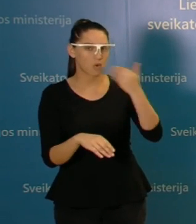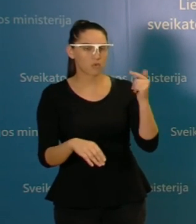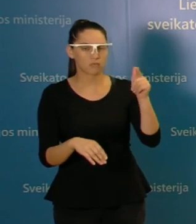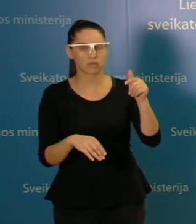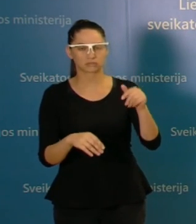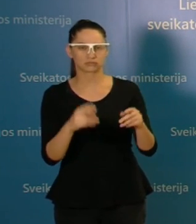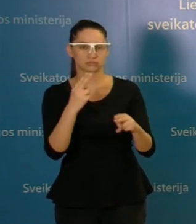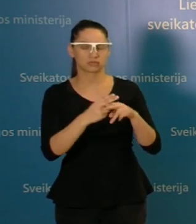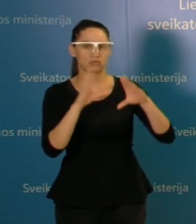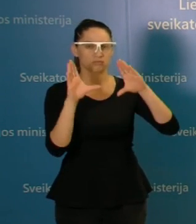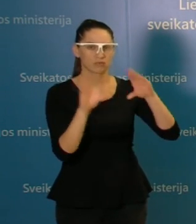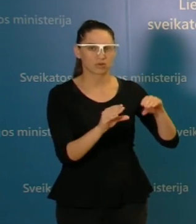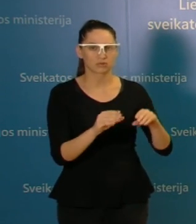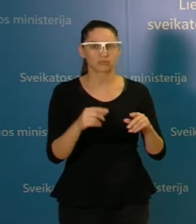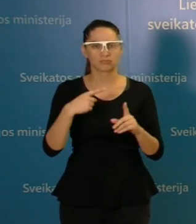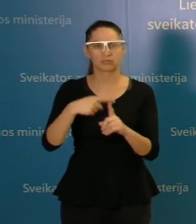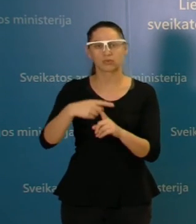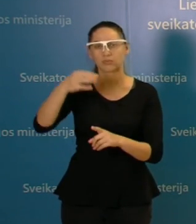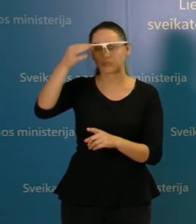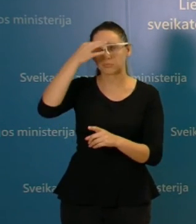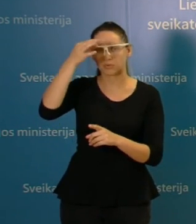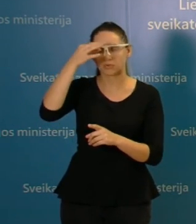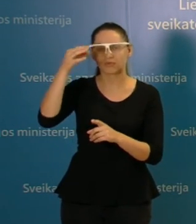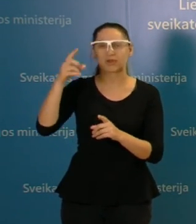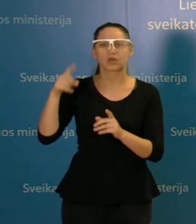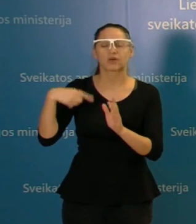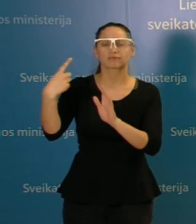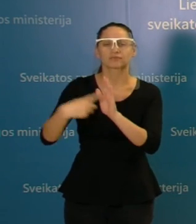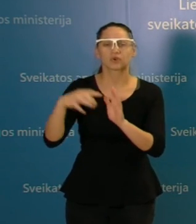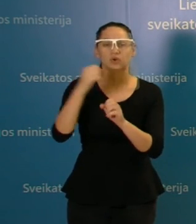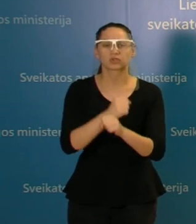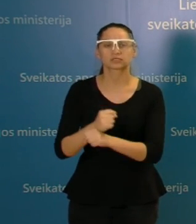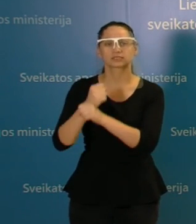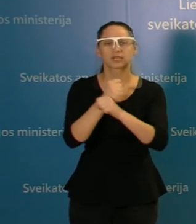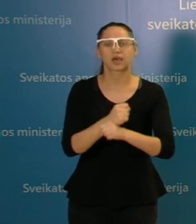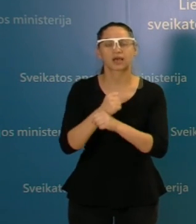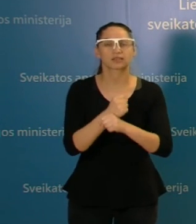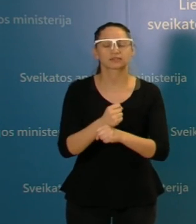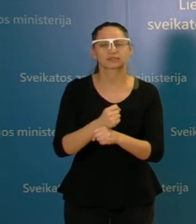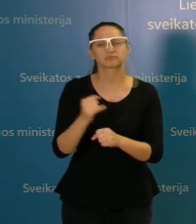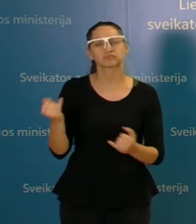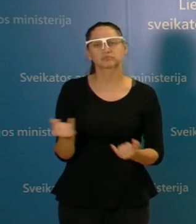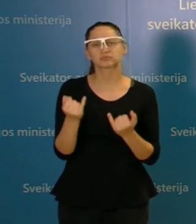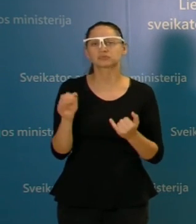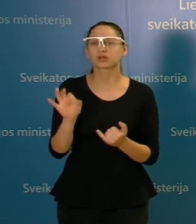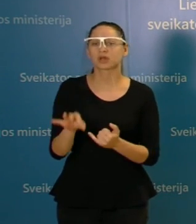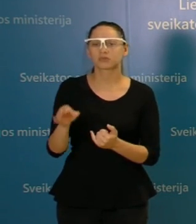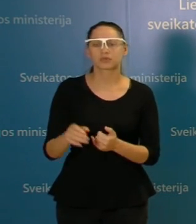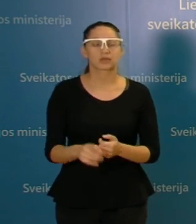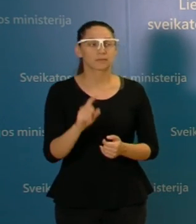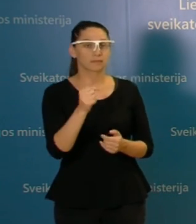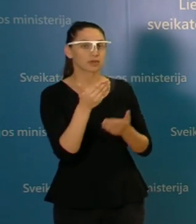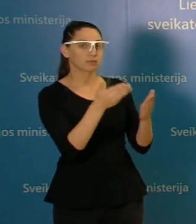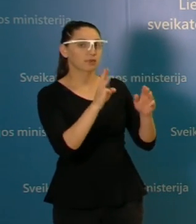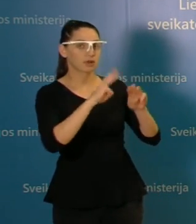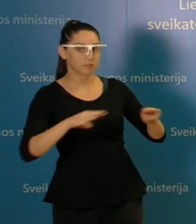profesorui Jančiurinį, kokia yra situacija santaros klinikose dabar su užimtimu logu. Tai prašau ministrė, o